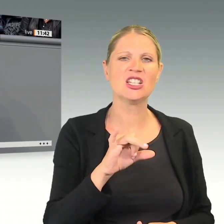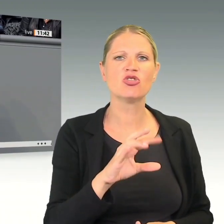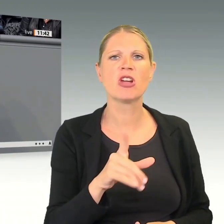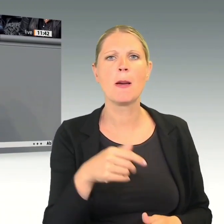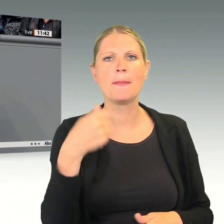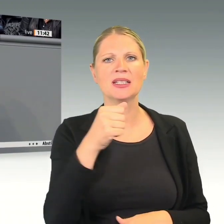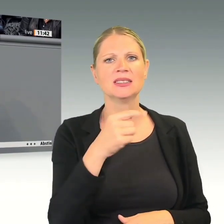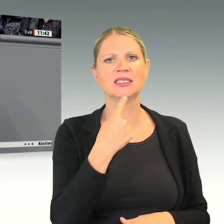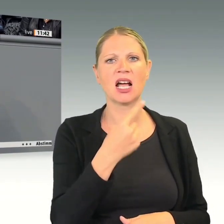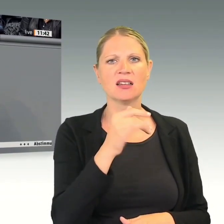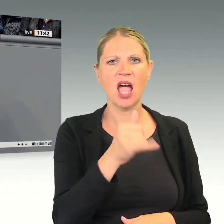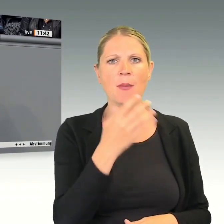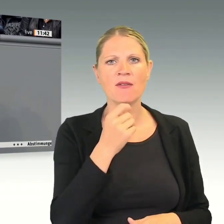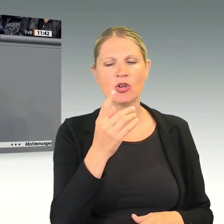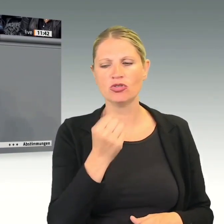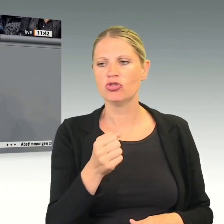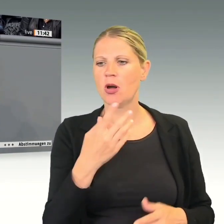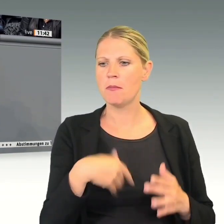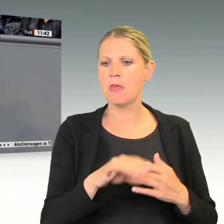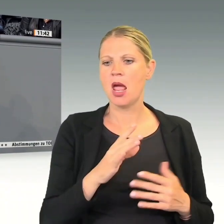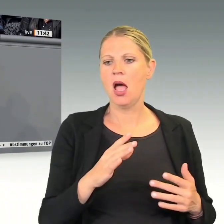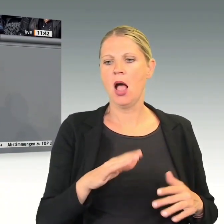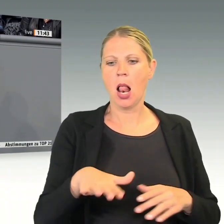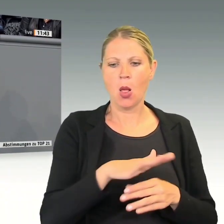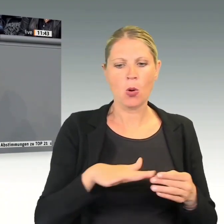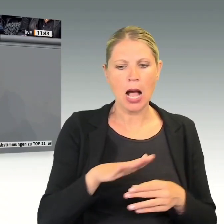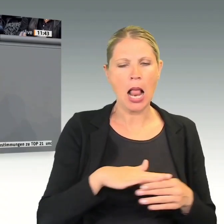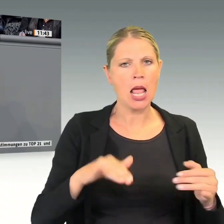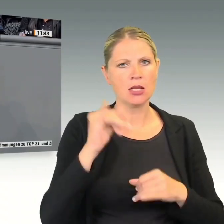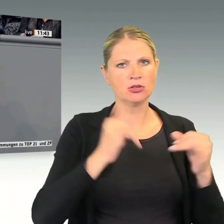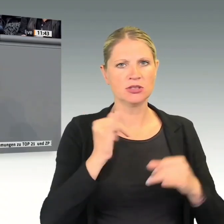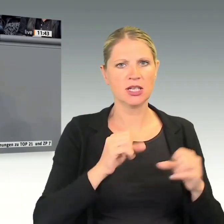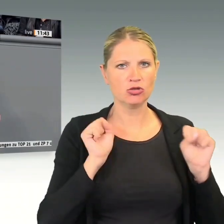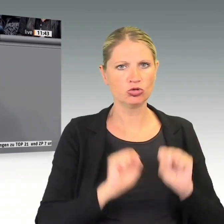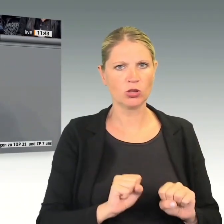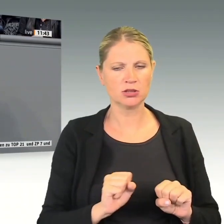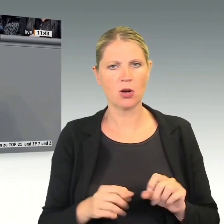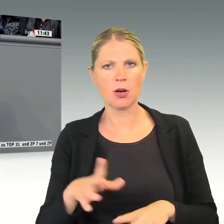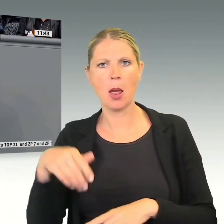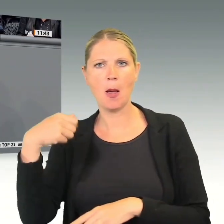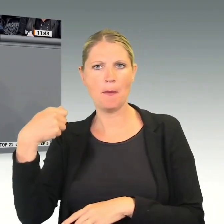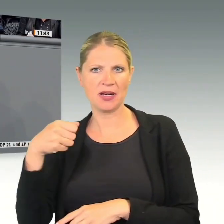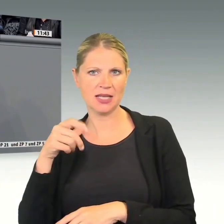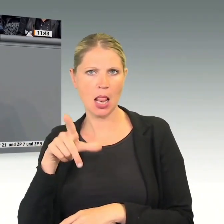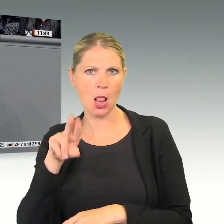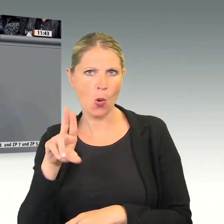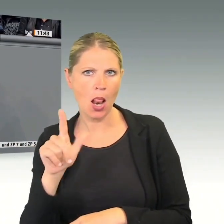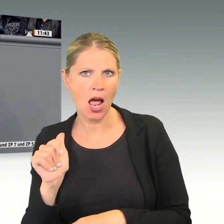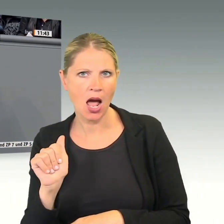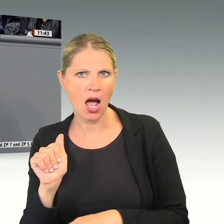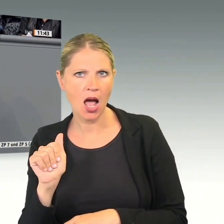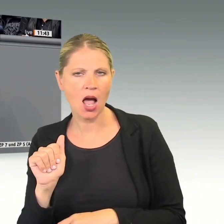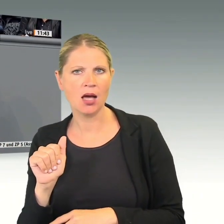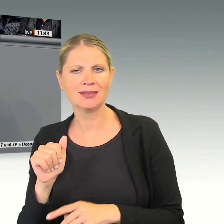mehr Schutz für die lokale Industrie fordert, und Präsident Lula direkt nach ihrem Besuch, Minister Habeck, mit sieben Ministern,